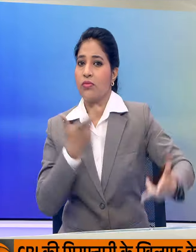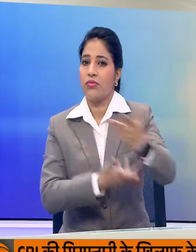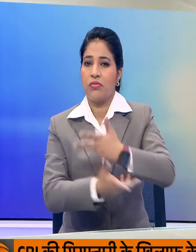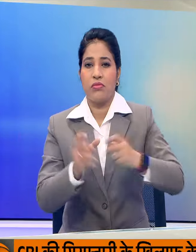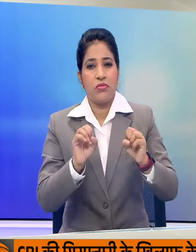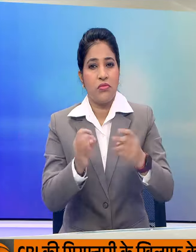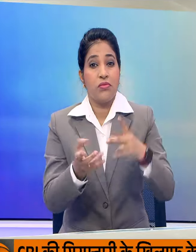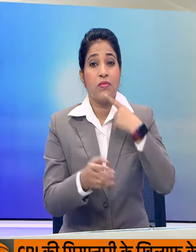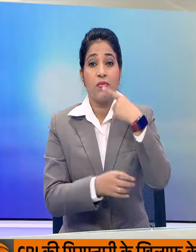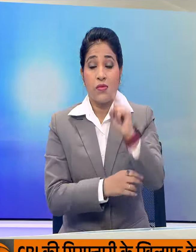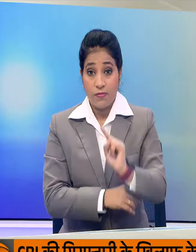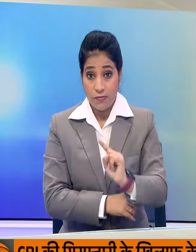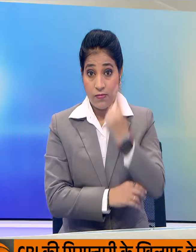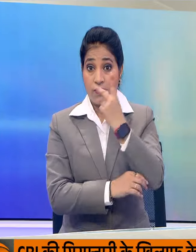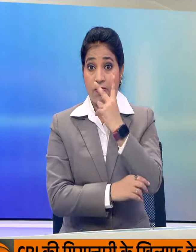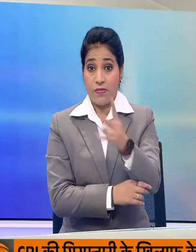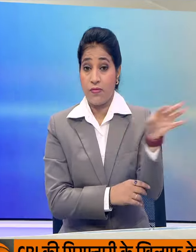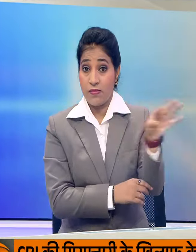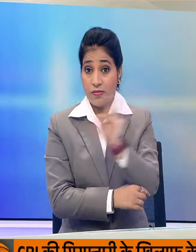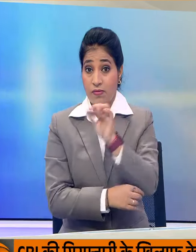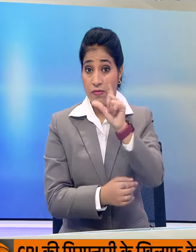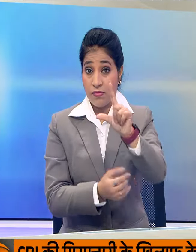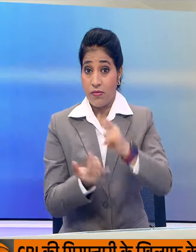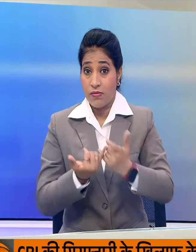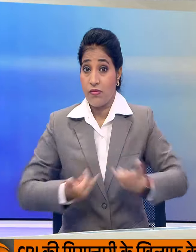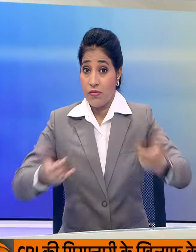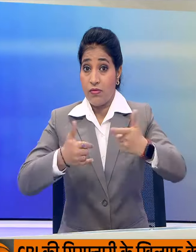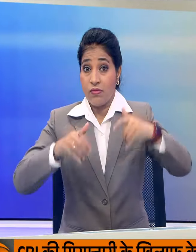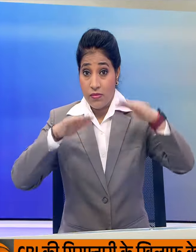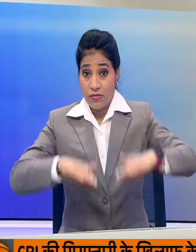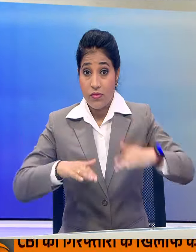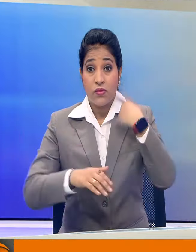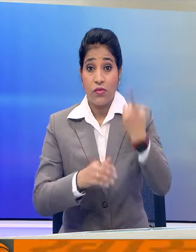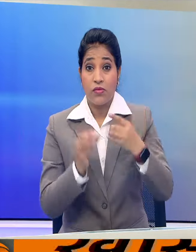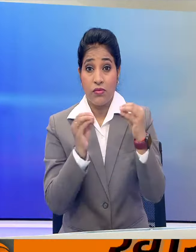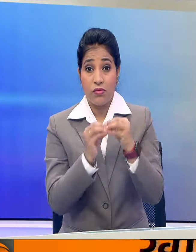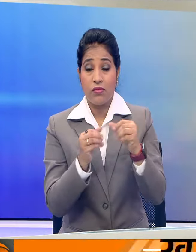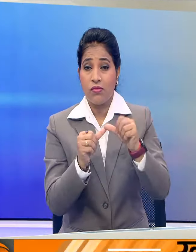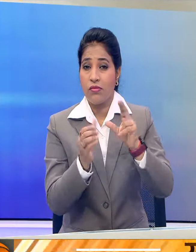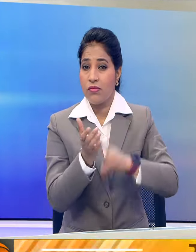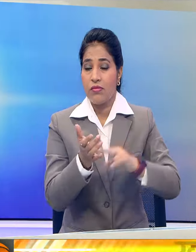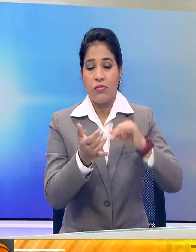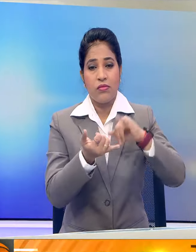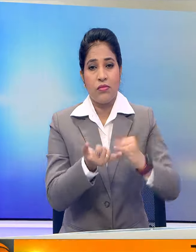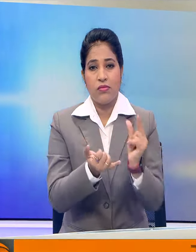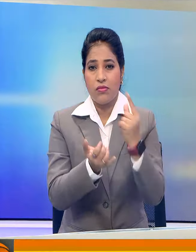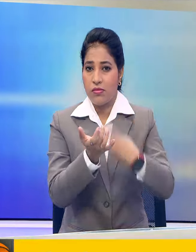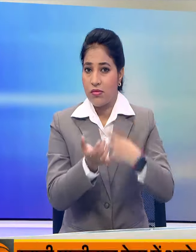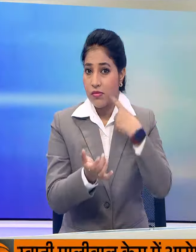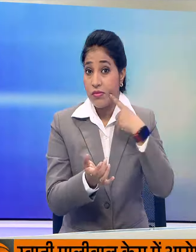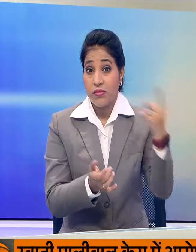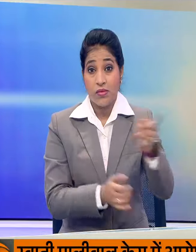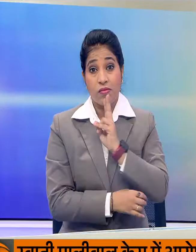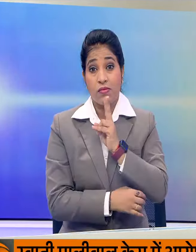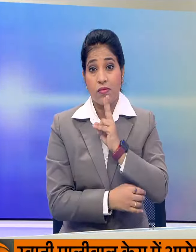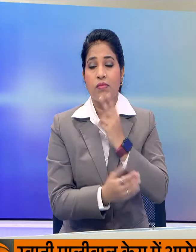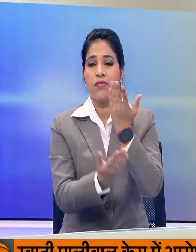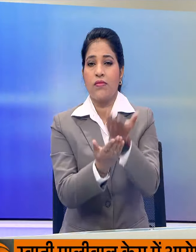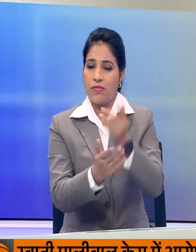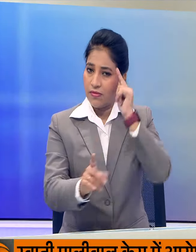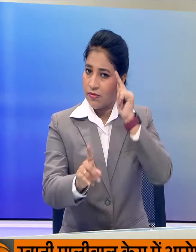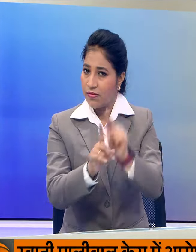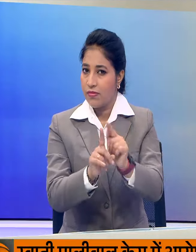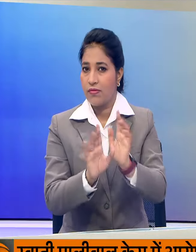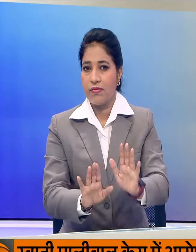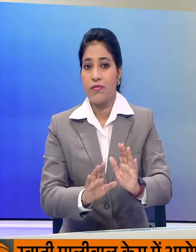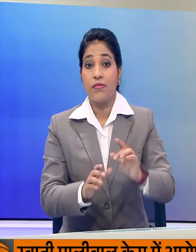किया था और पहली बार चुनकर लोकसभा पहुंची सांसद बासुरी स्पाराज इस अनमोधन का समर्थन उन्होंने किया